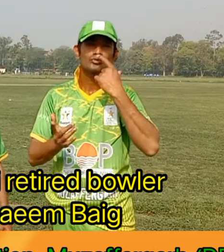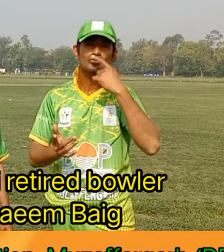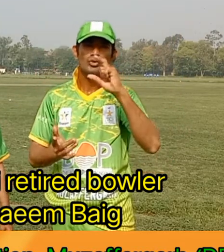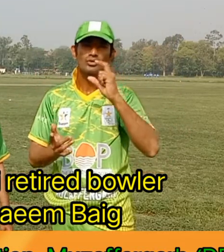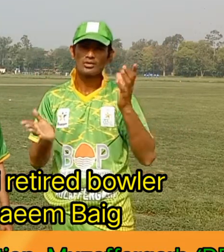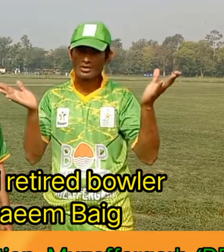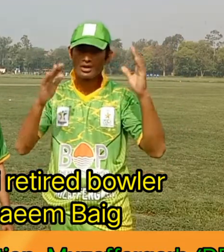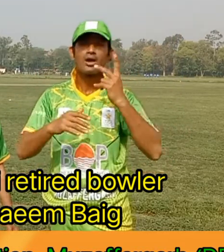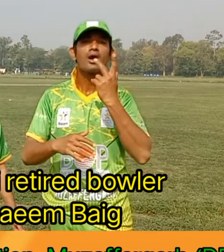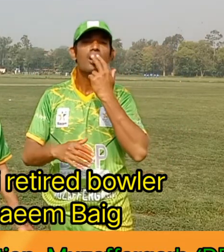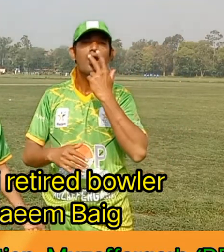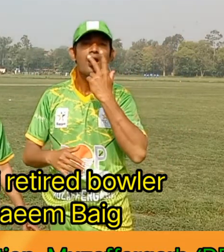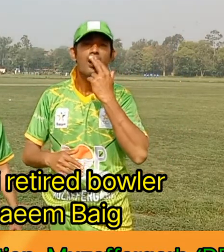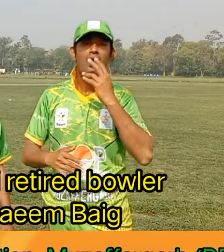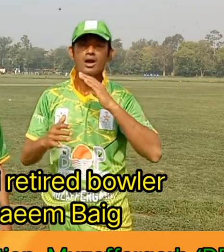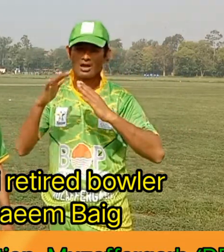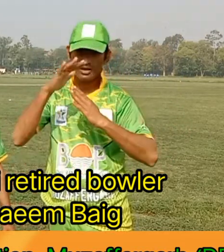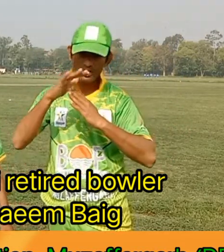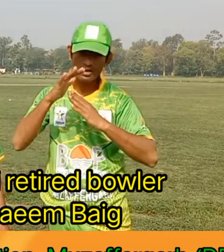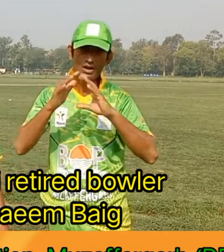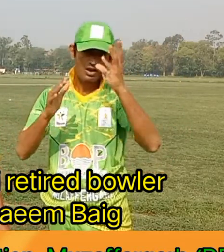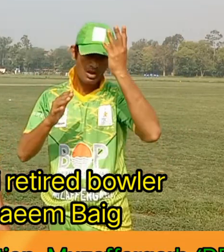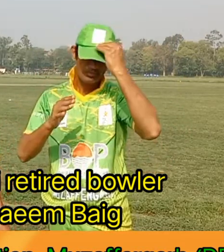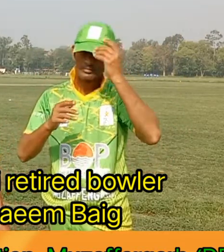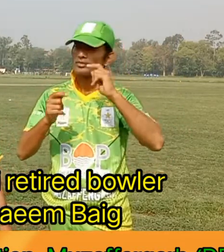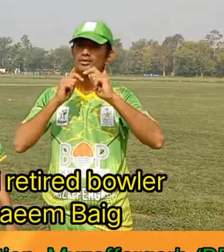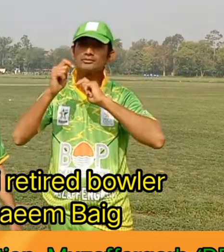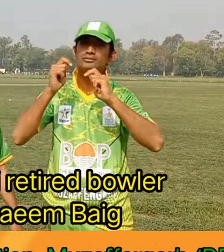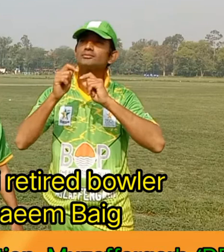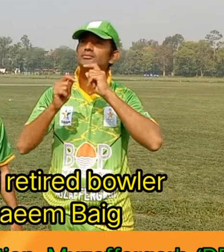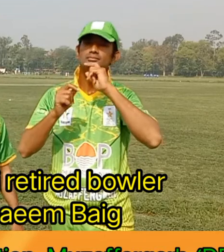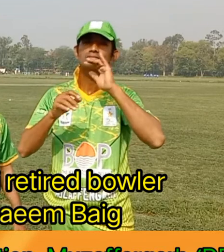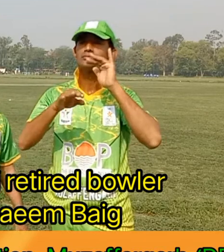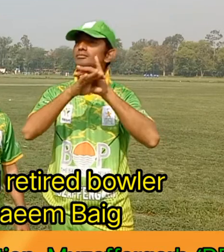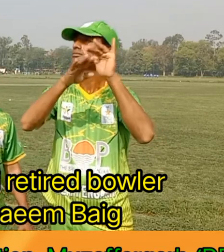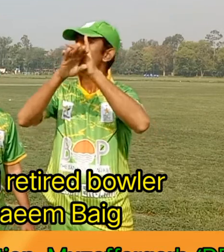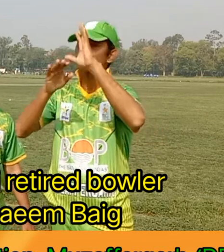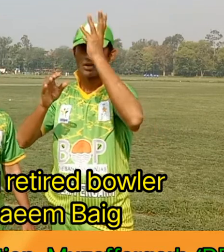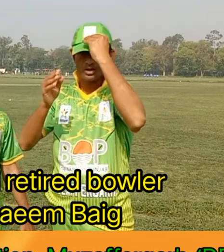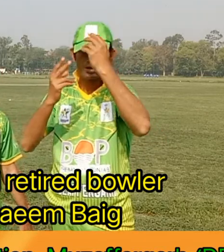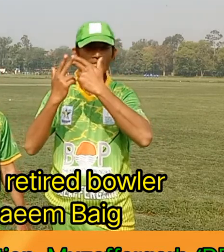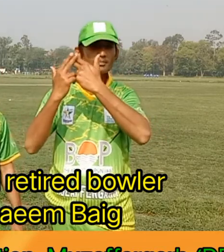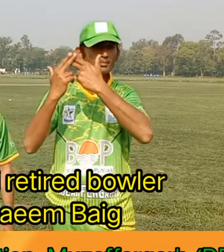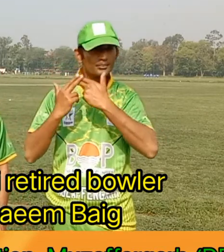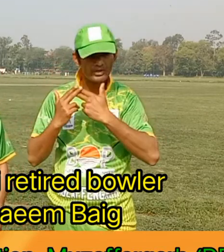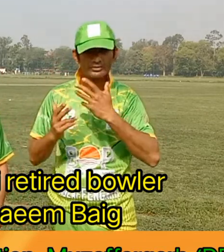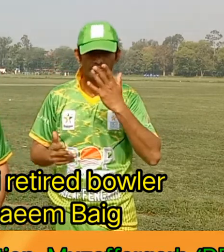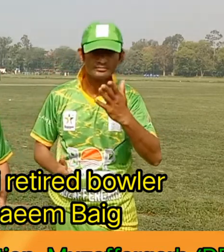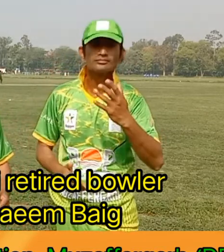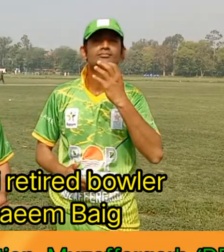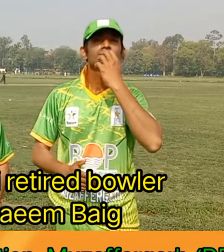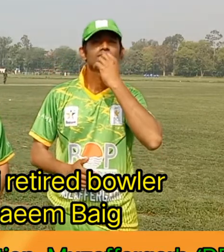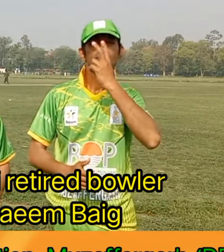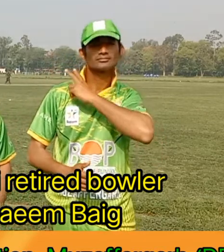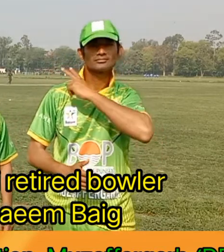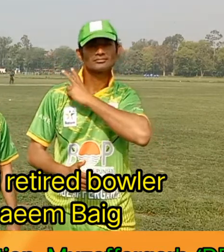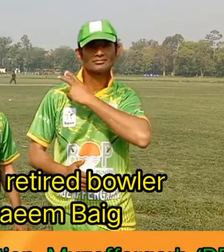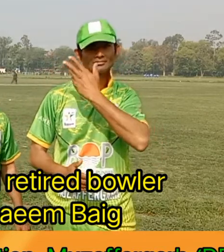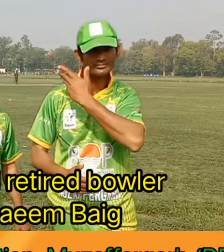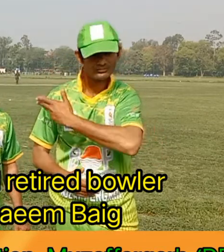اب یہ بتانے کی کوشش کر رہے ہیں کہ یہ ٹورنمنٹ کوویڈ 19 کی وجہ سے جو کہ 2019 میں لازٹ